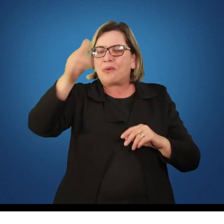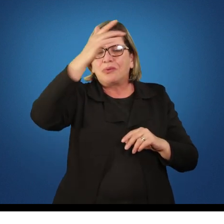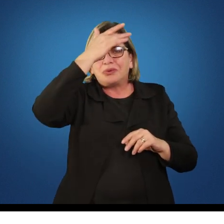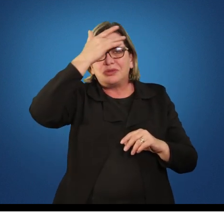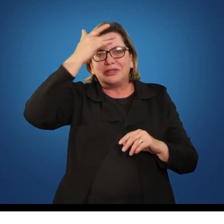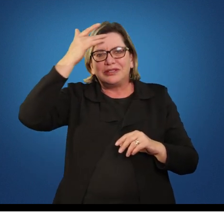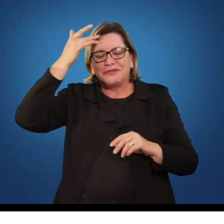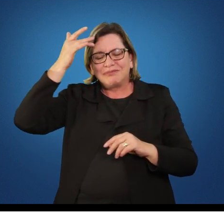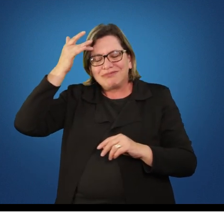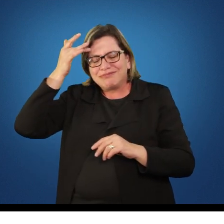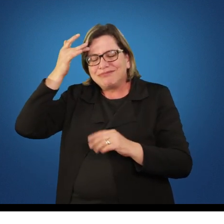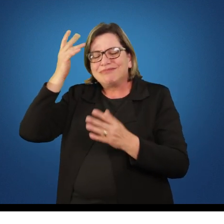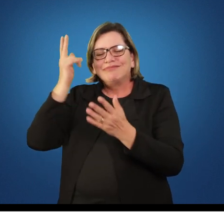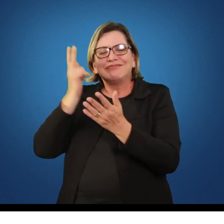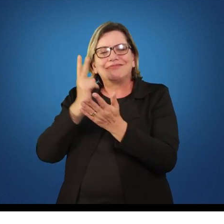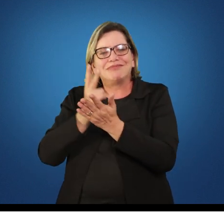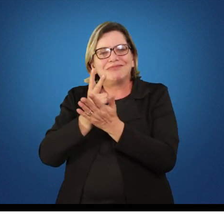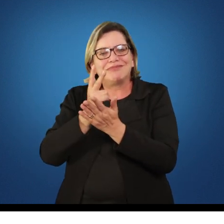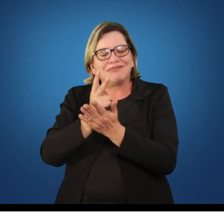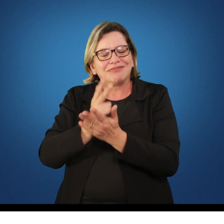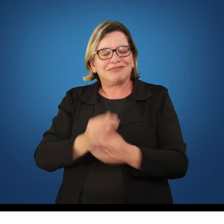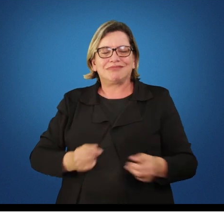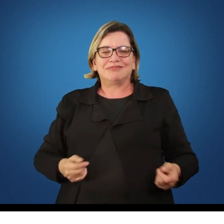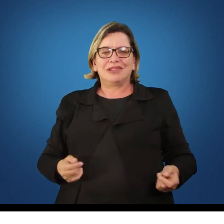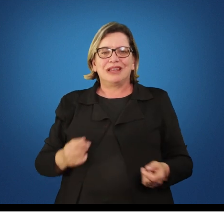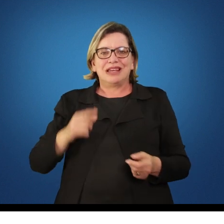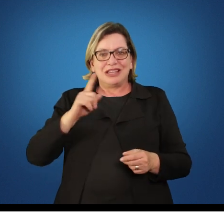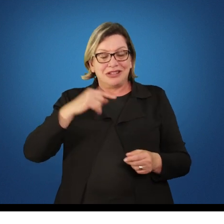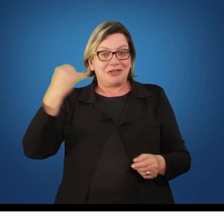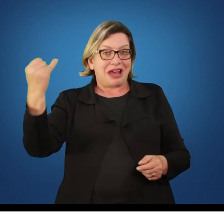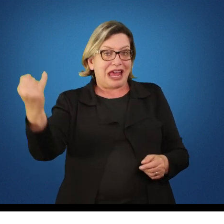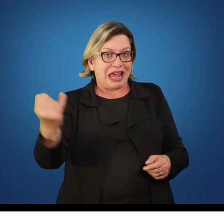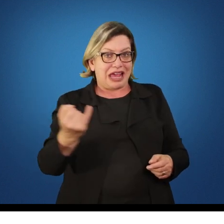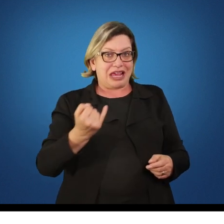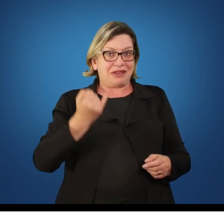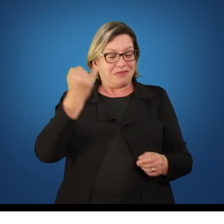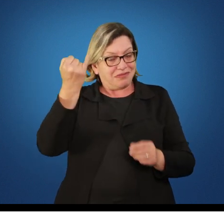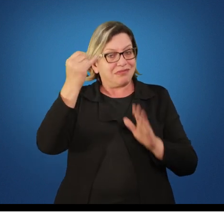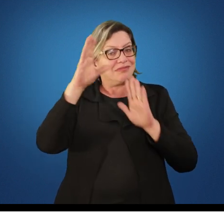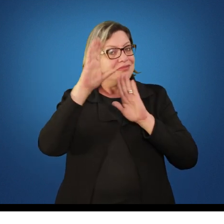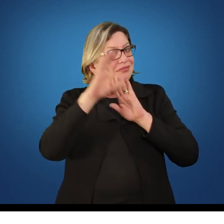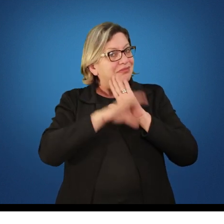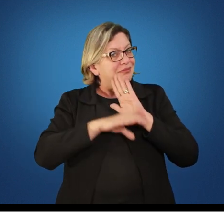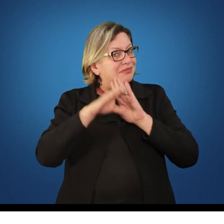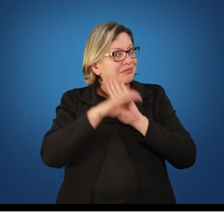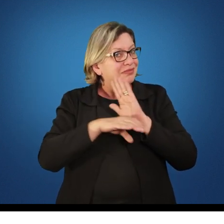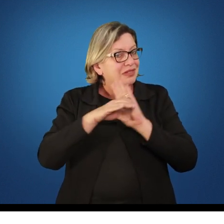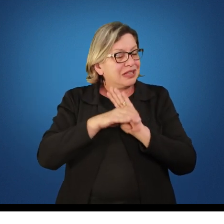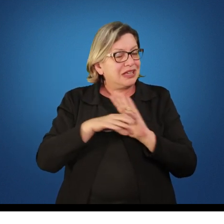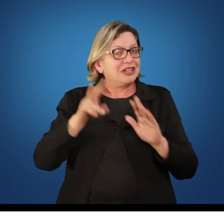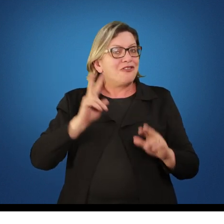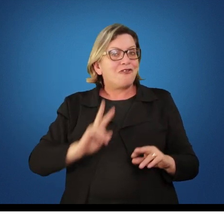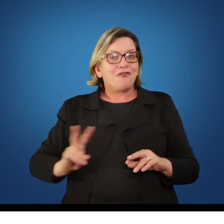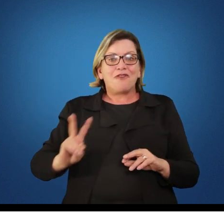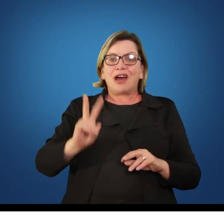inimigo, e sim como um oponente. São esses conceitos, esses valores, que é